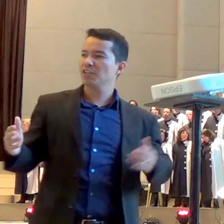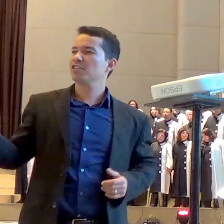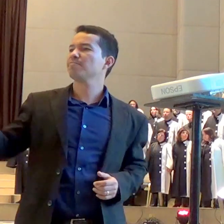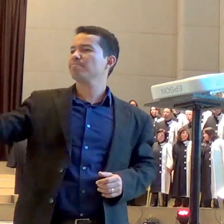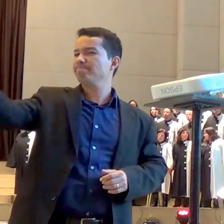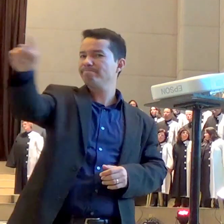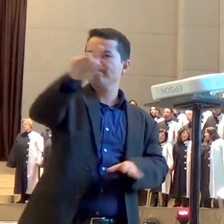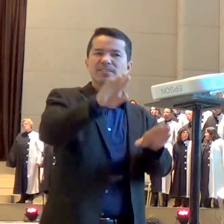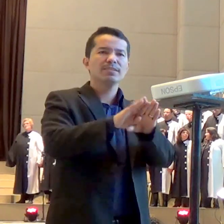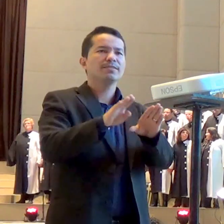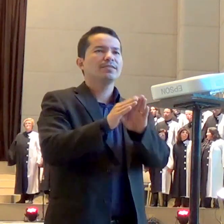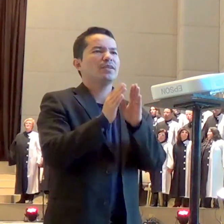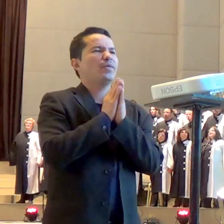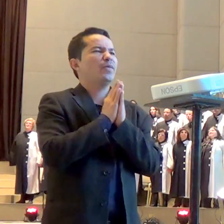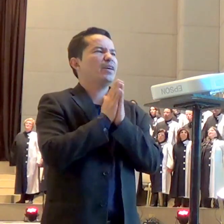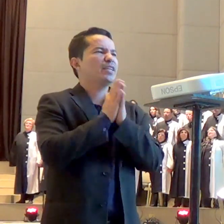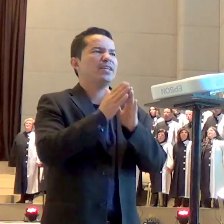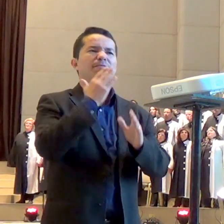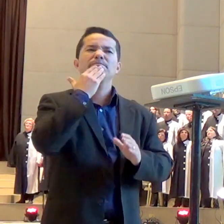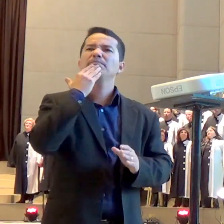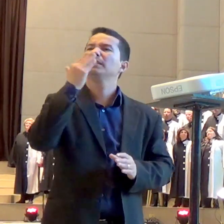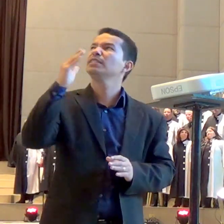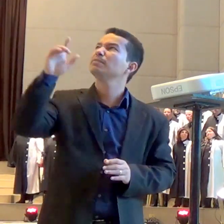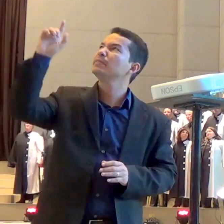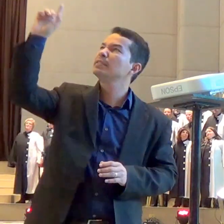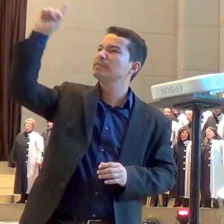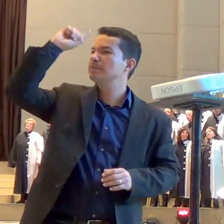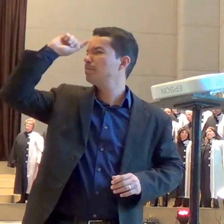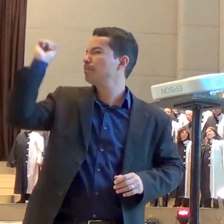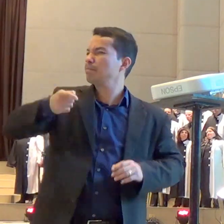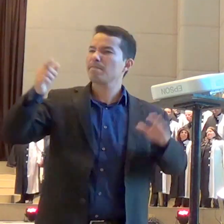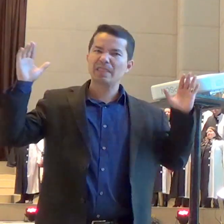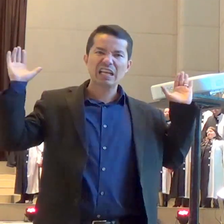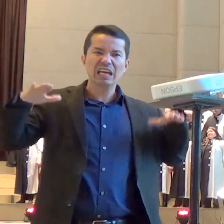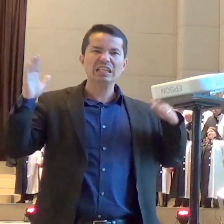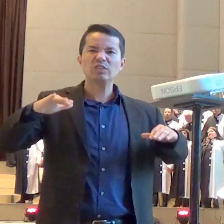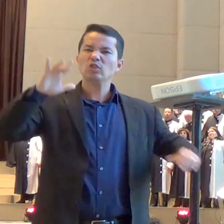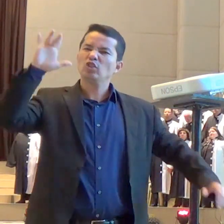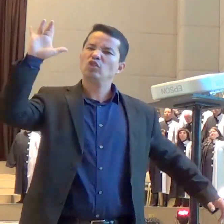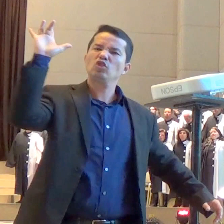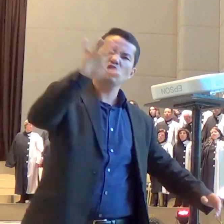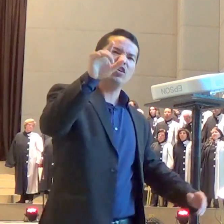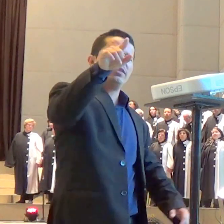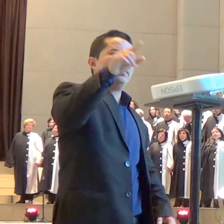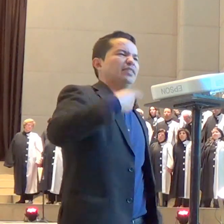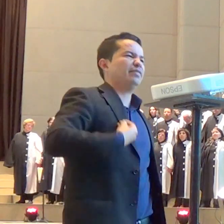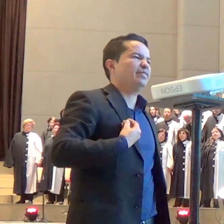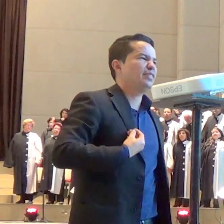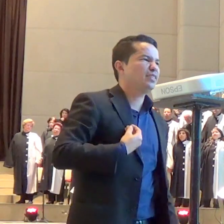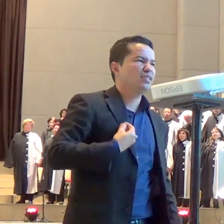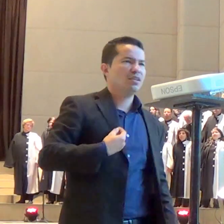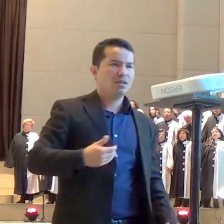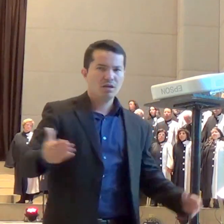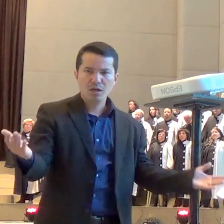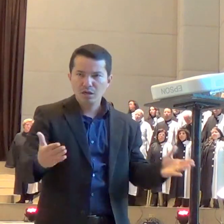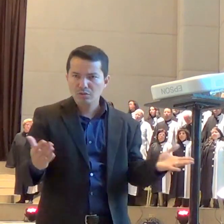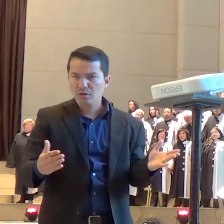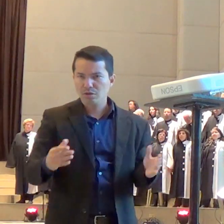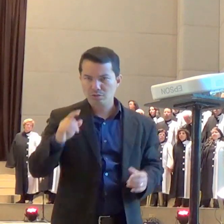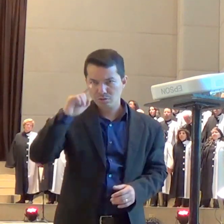servos tem alguma situação difícil que você tenha que atravessar esses dias então pede